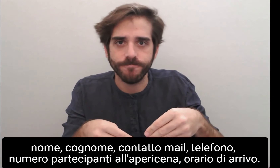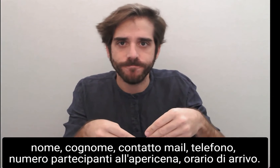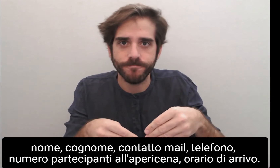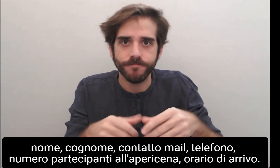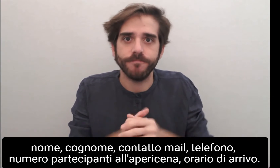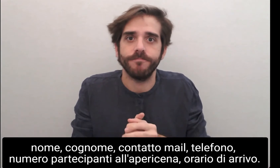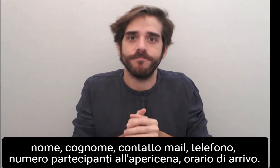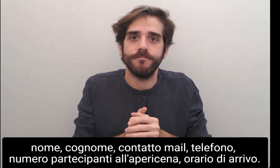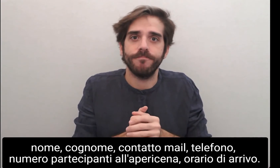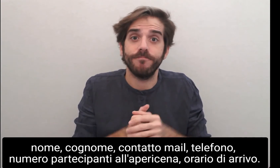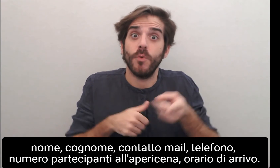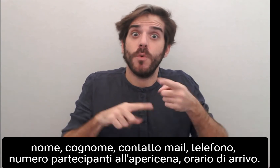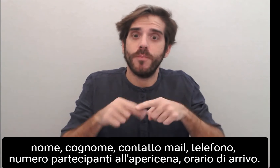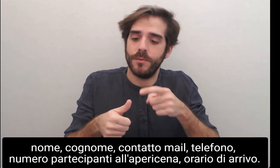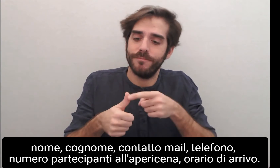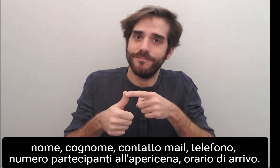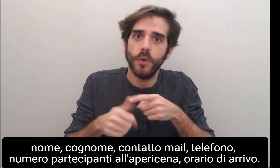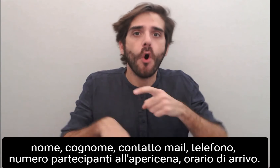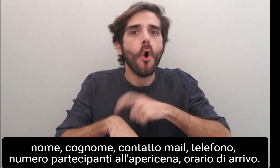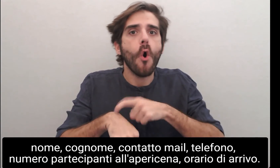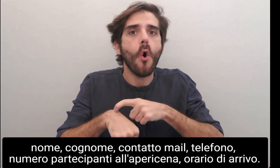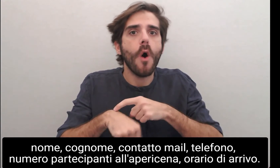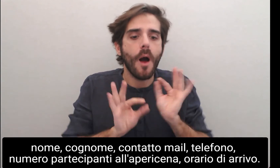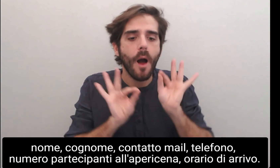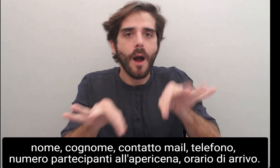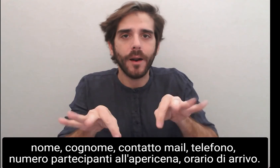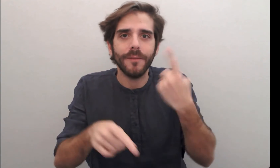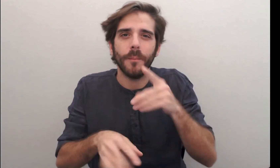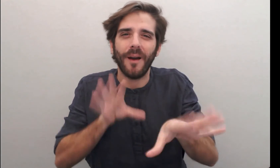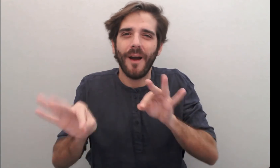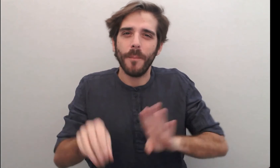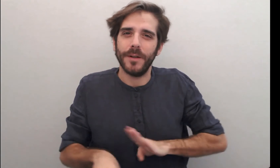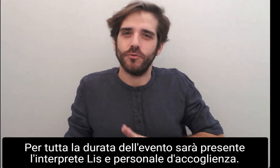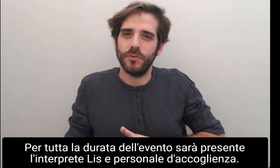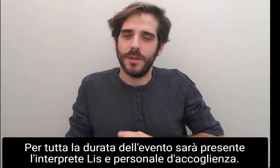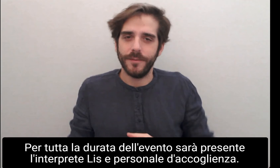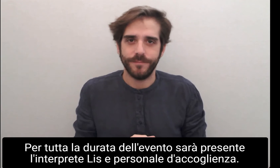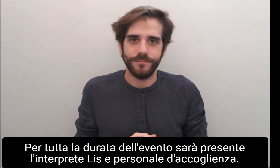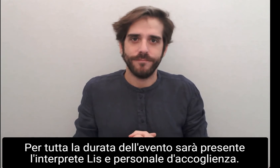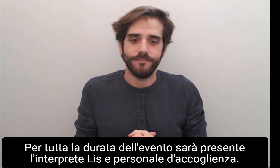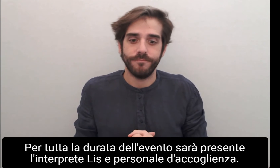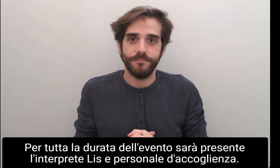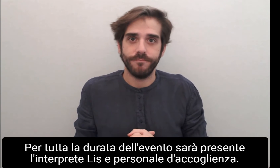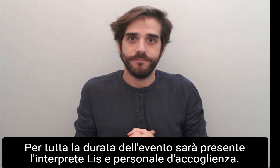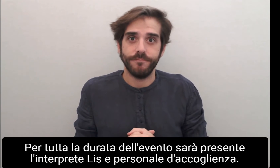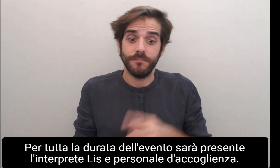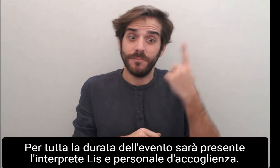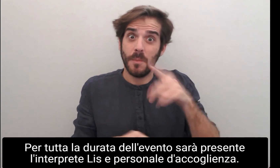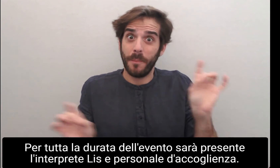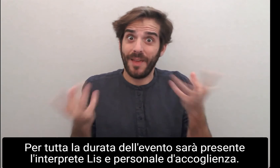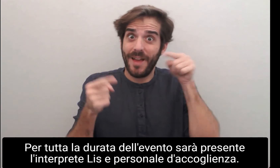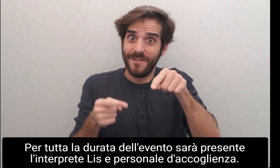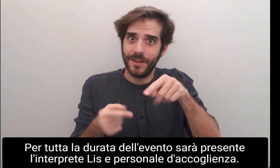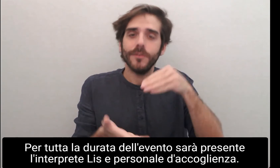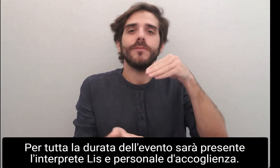e l'orario di arrivo per la pericena. Per tutta la durata dell'evento sarà presente un interprete liss